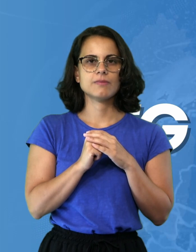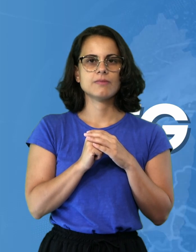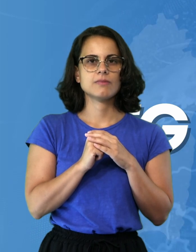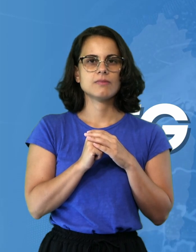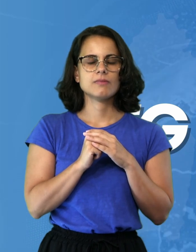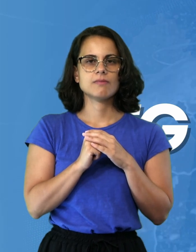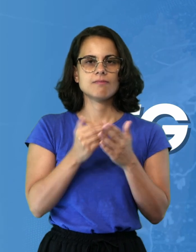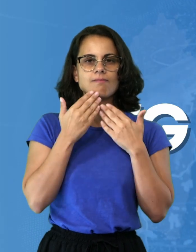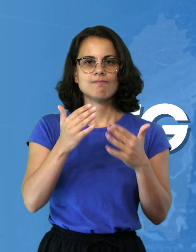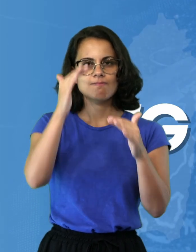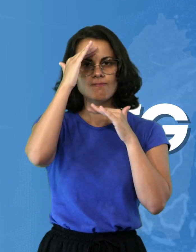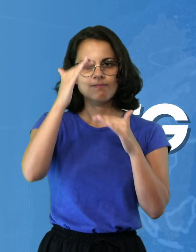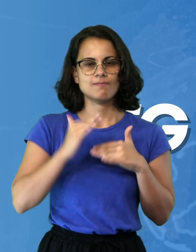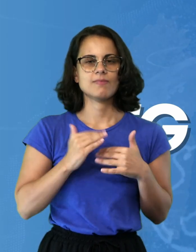Grazie per l'attenzione. Arrivederci.